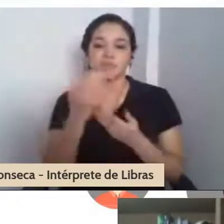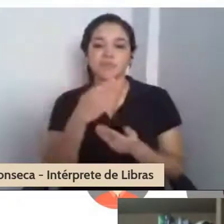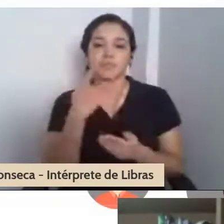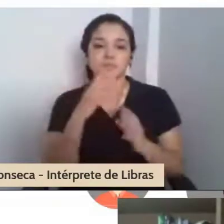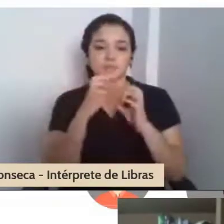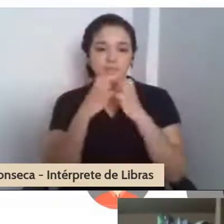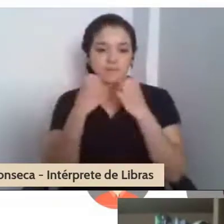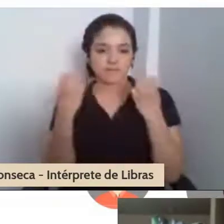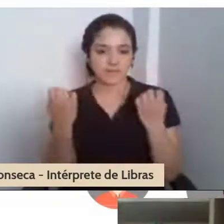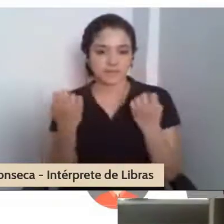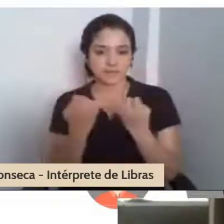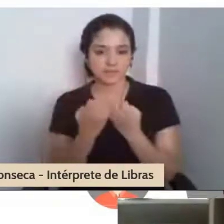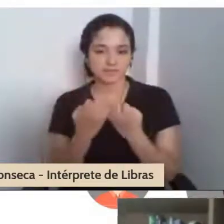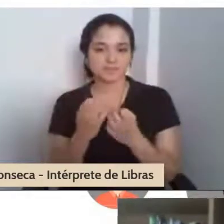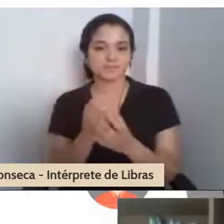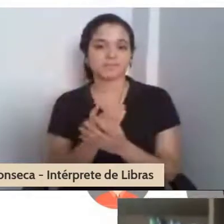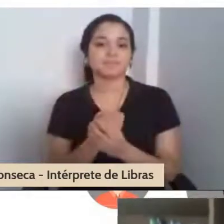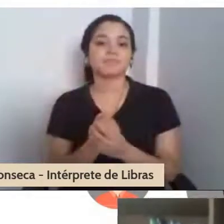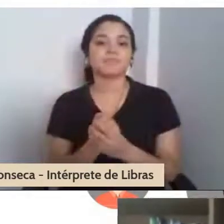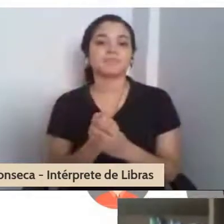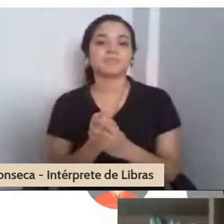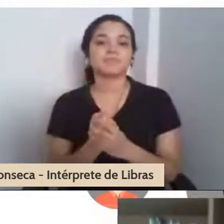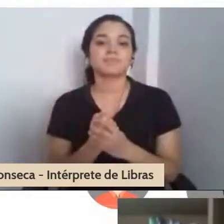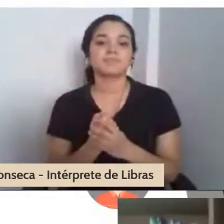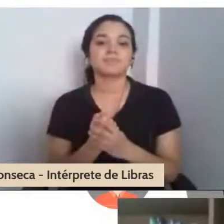Prazer, é uma... obrigado, professor.